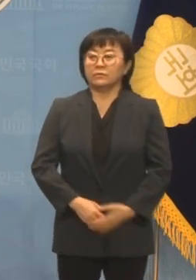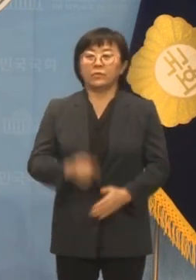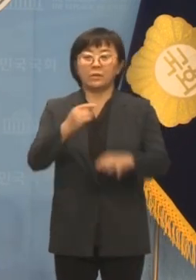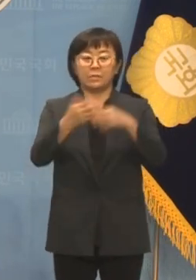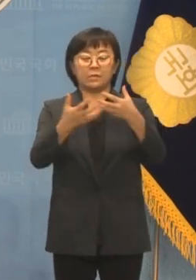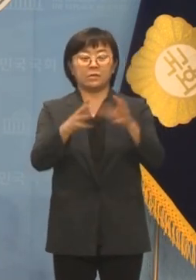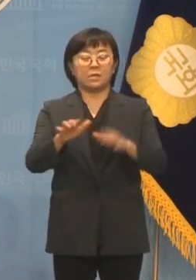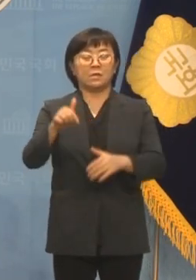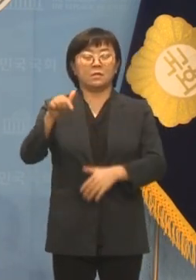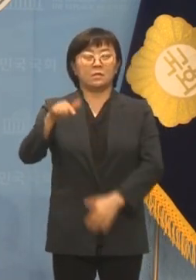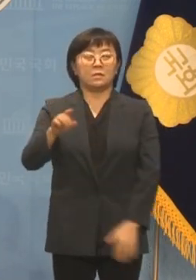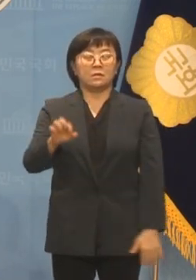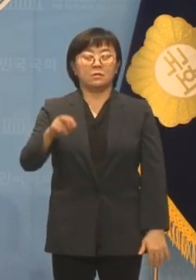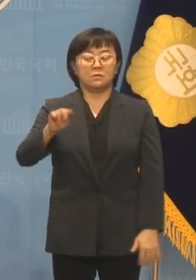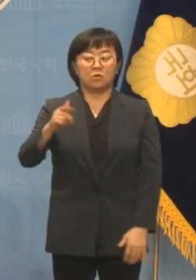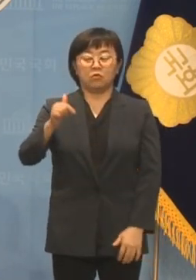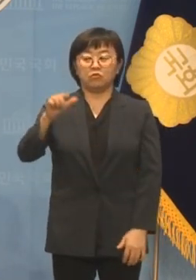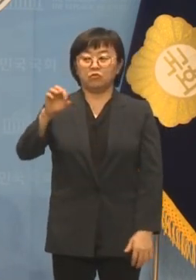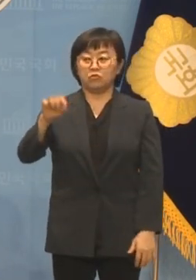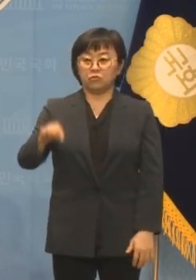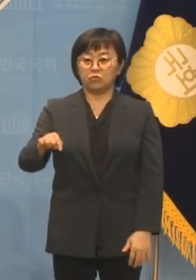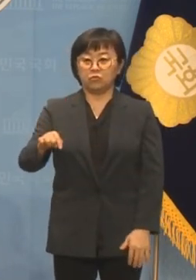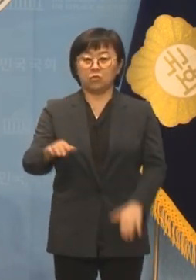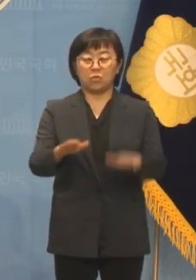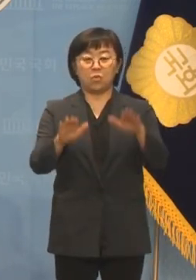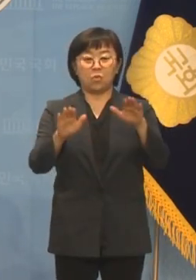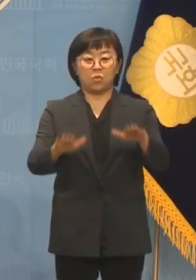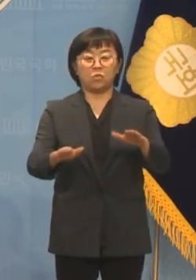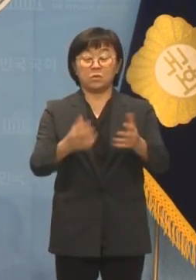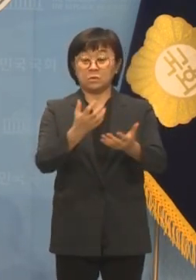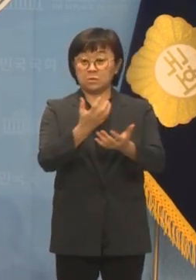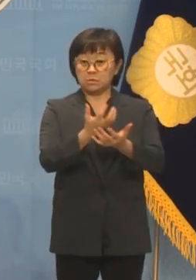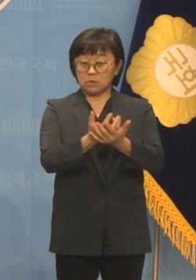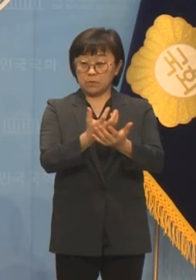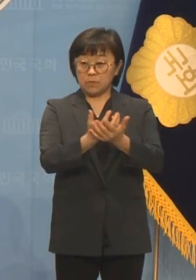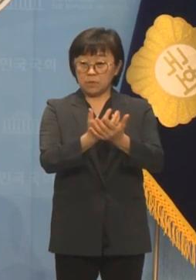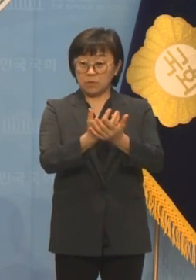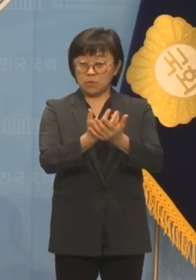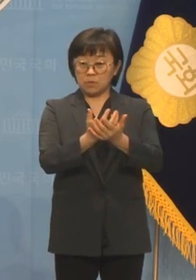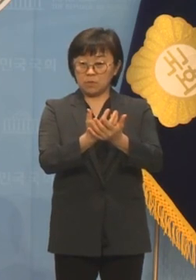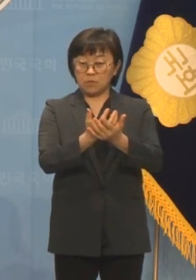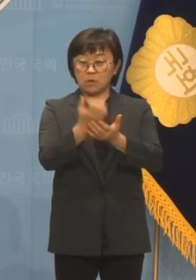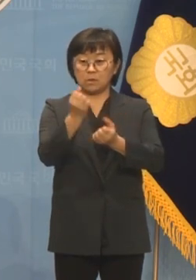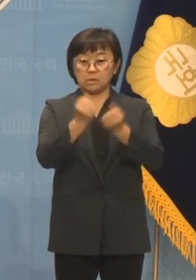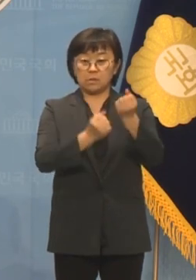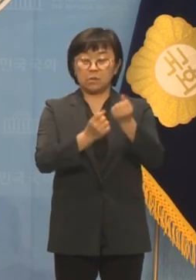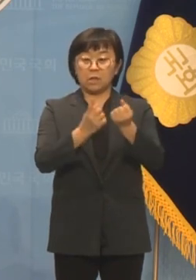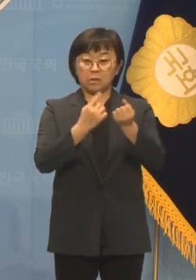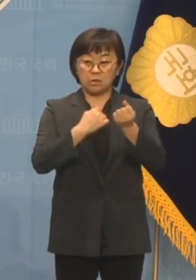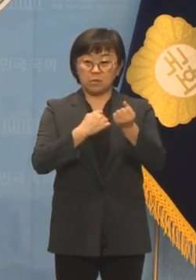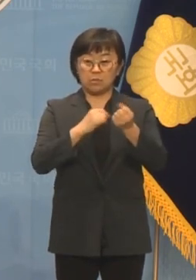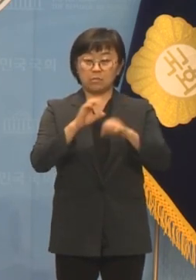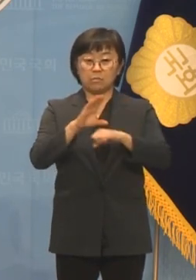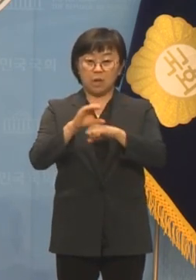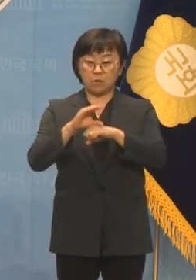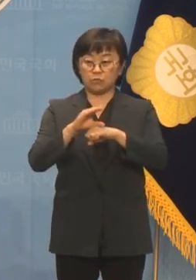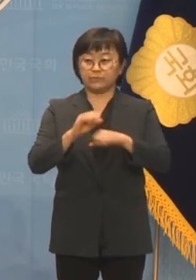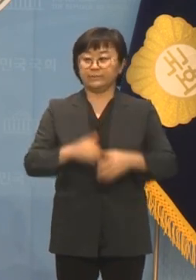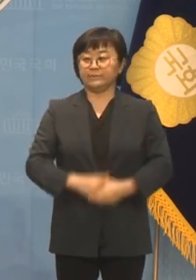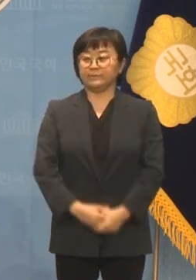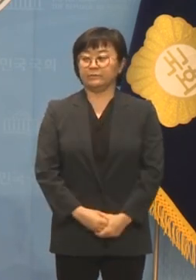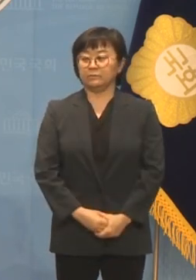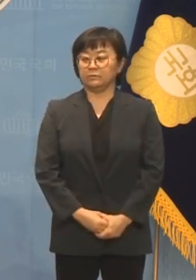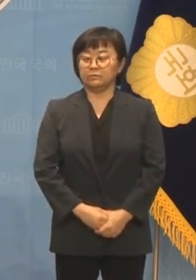민주당 강성은 대변인입니다. 오늘 서면으로 브리핑 나갔던 거 방송용 싱크 다 하도록 하겠습니다.